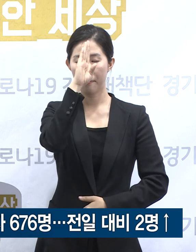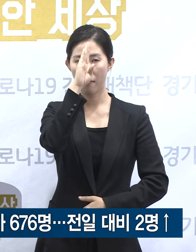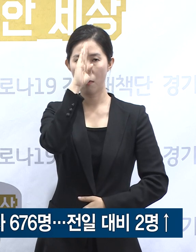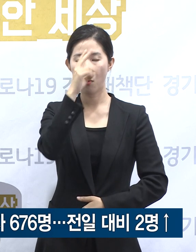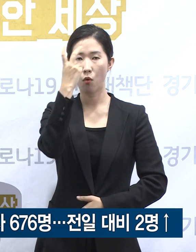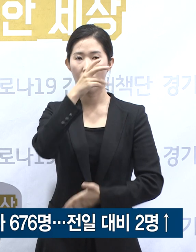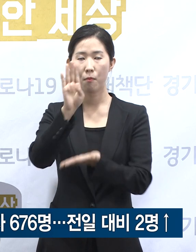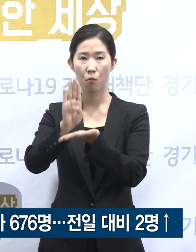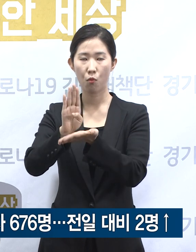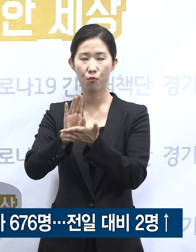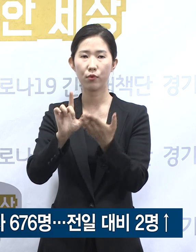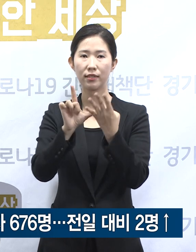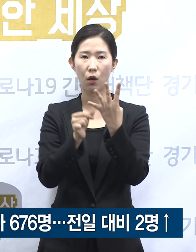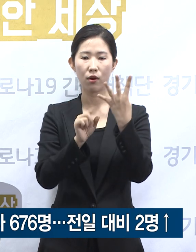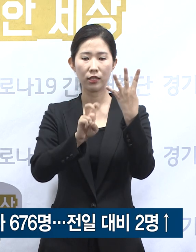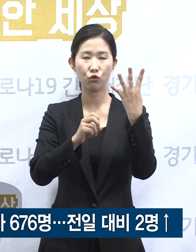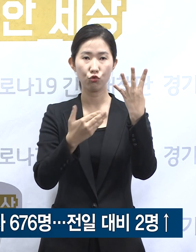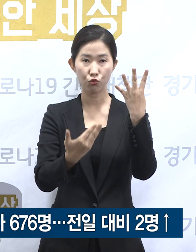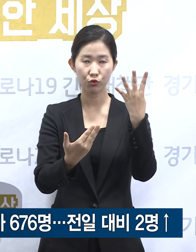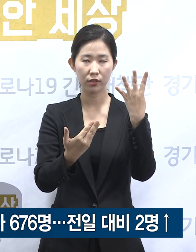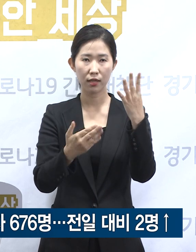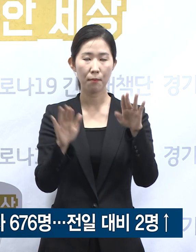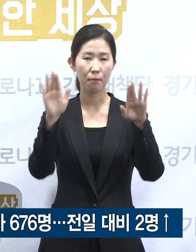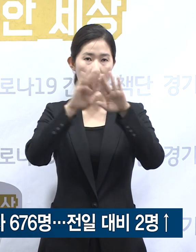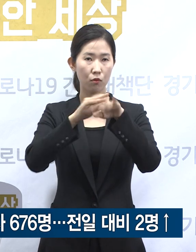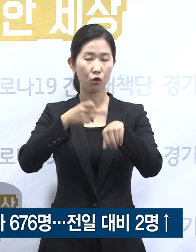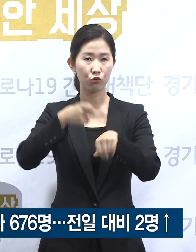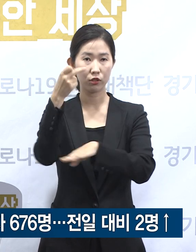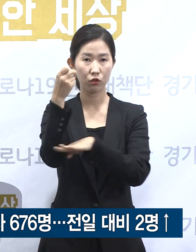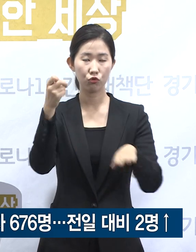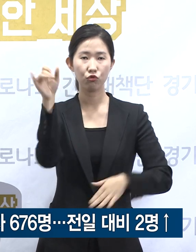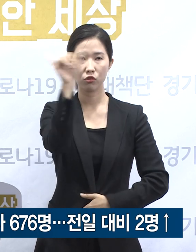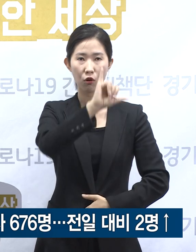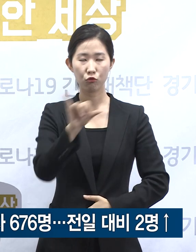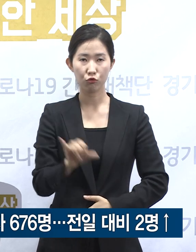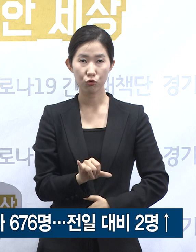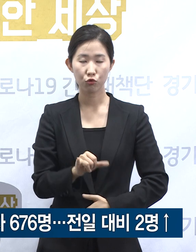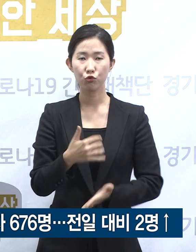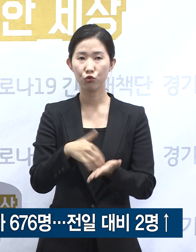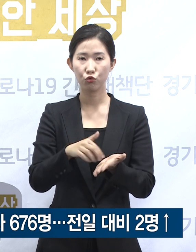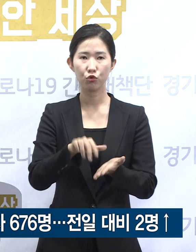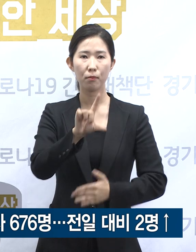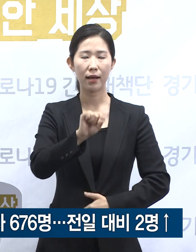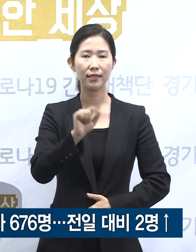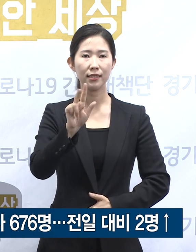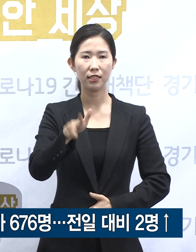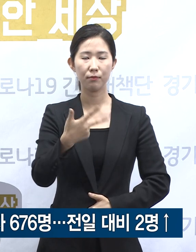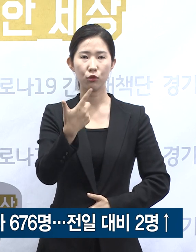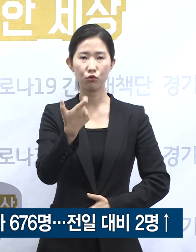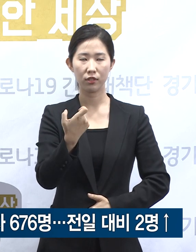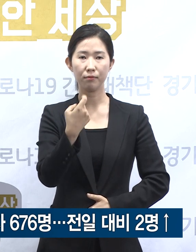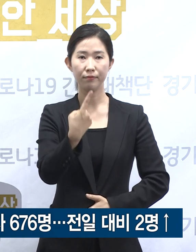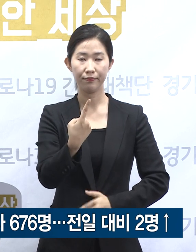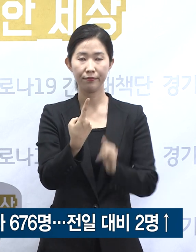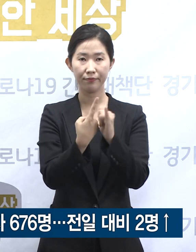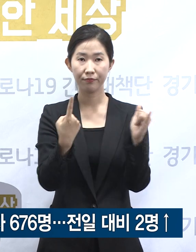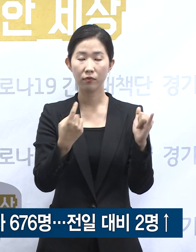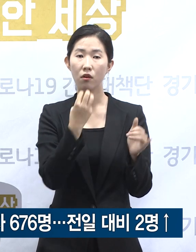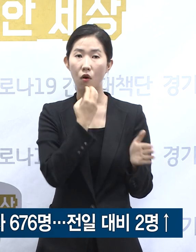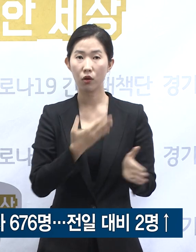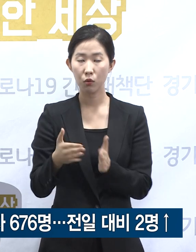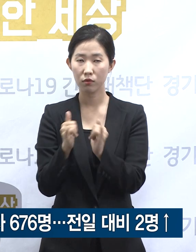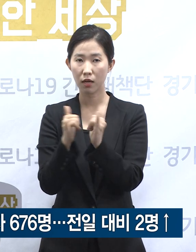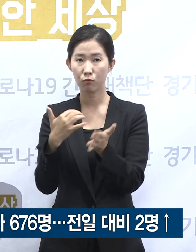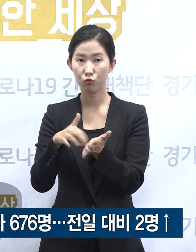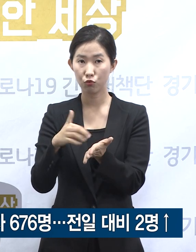4월 29일 0시 기준 전국의 확진자 수는 총 1만 761명이며 이 중 경기도 확진자 수는